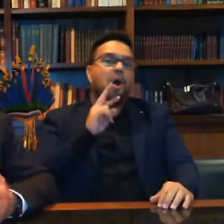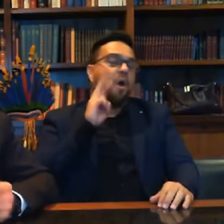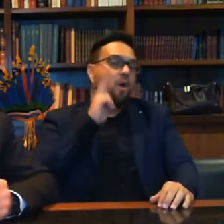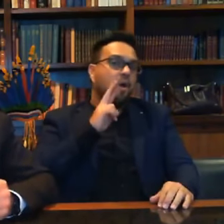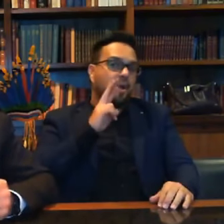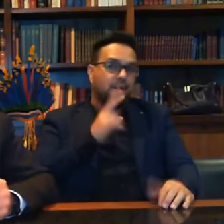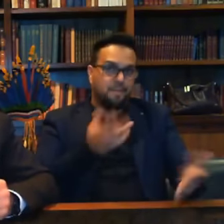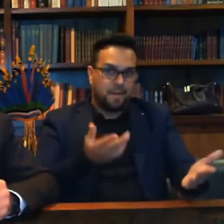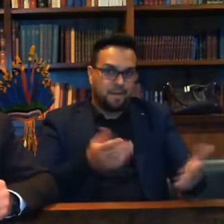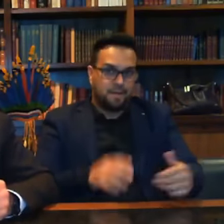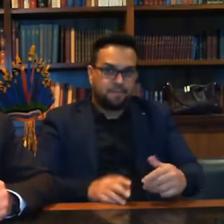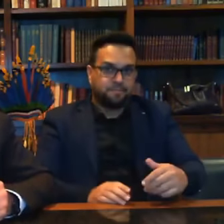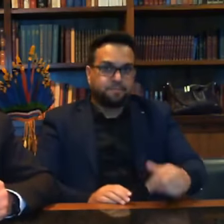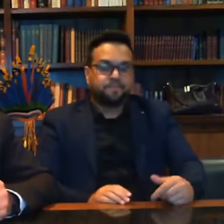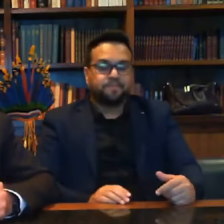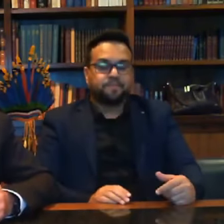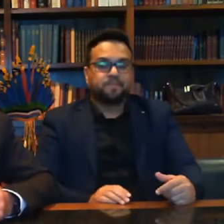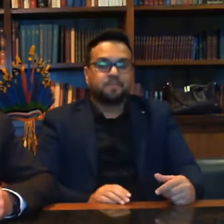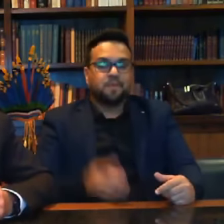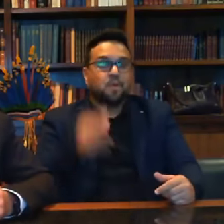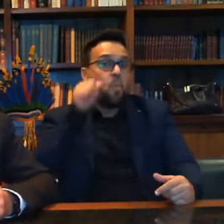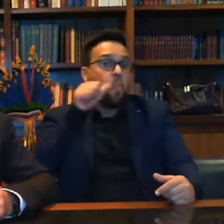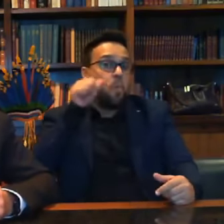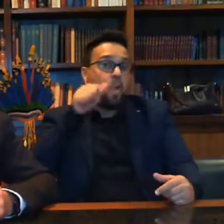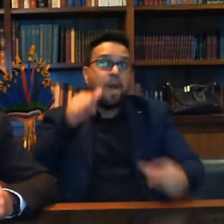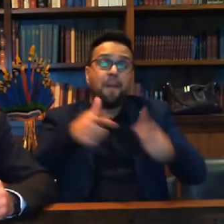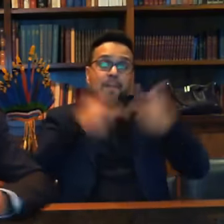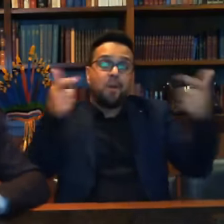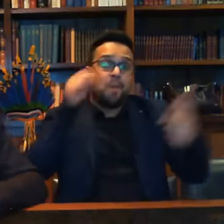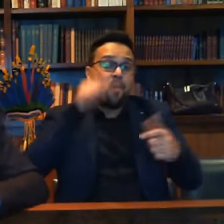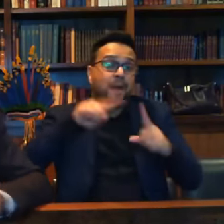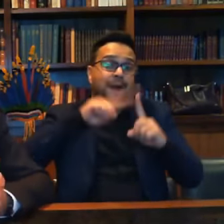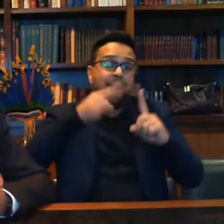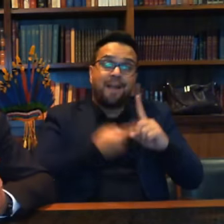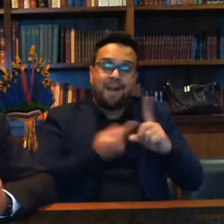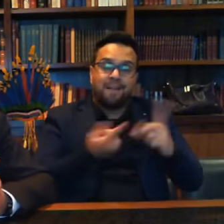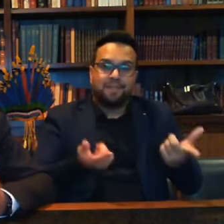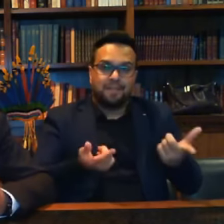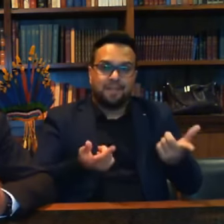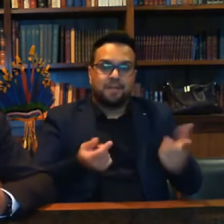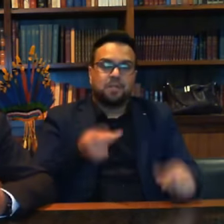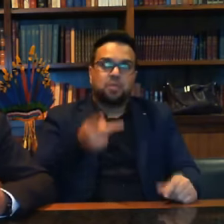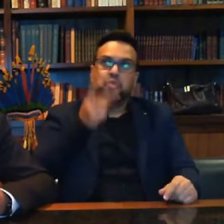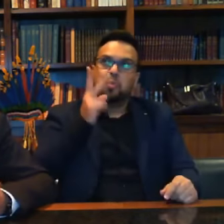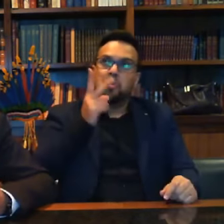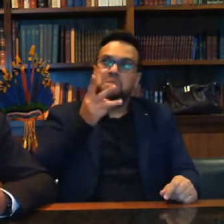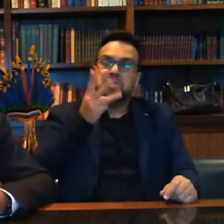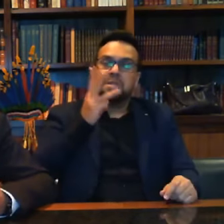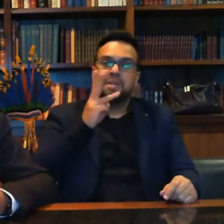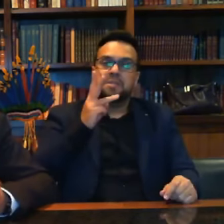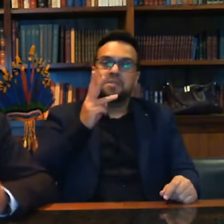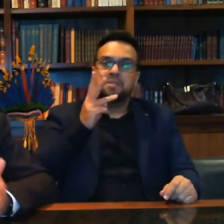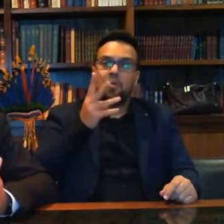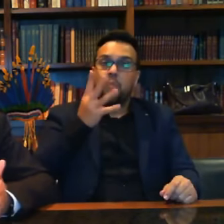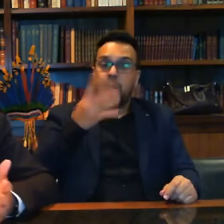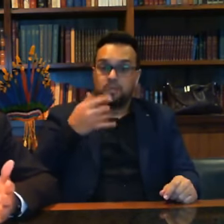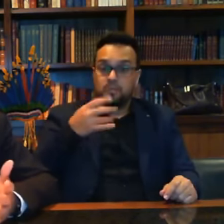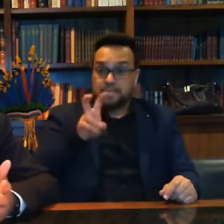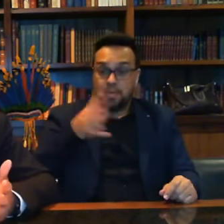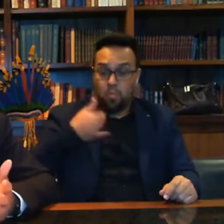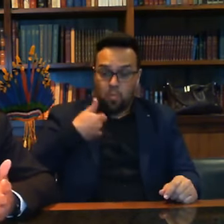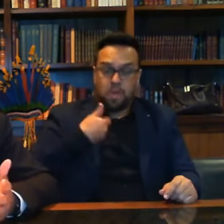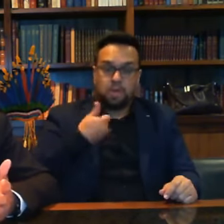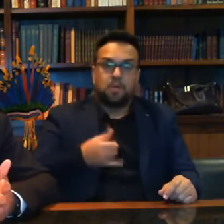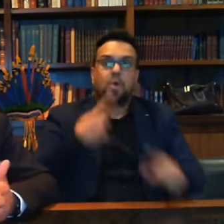muitas grávidas, muitas com crianças de 2, 3, 4, 5 anos de idade, fugindo da